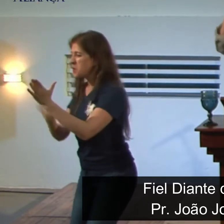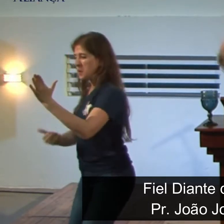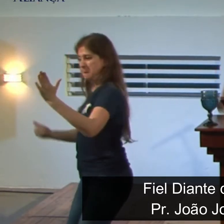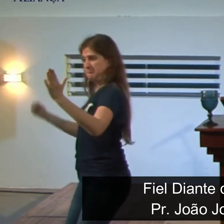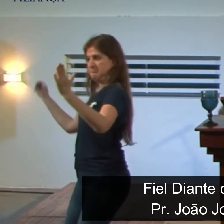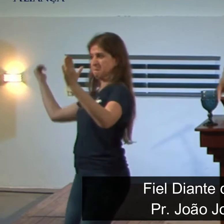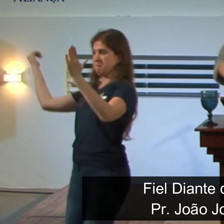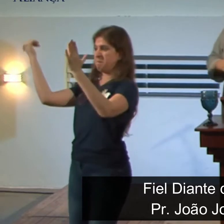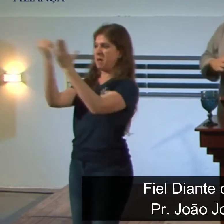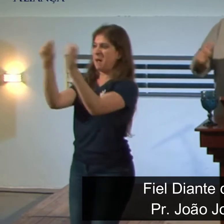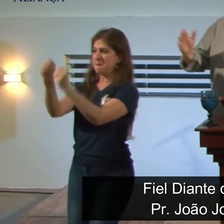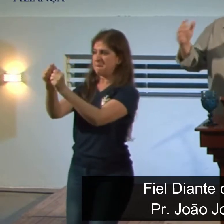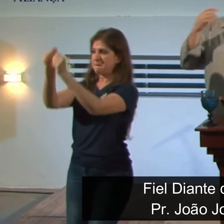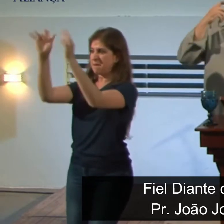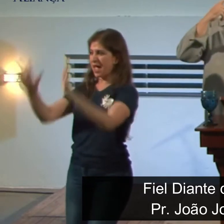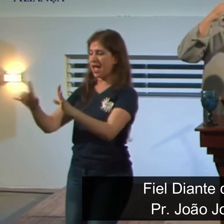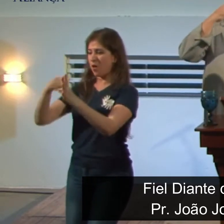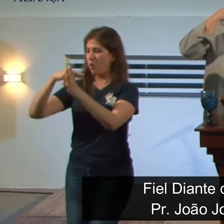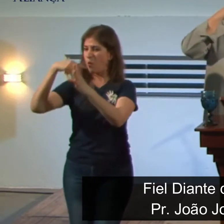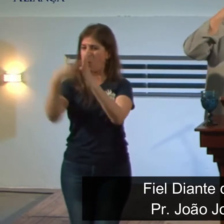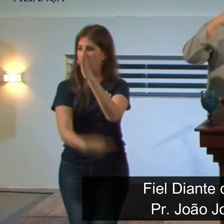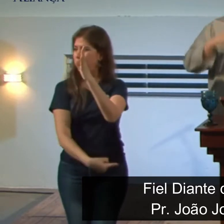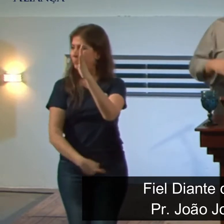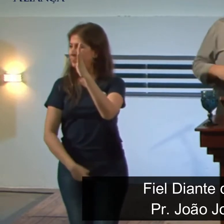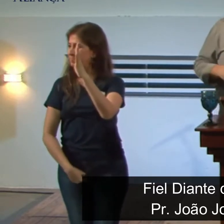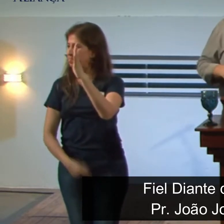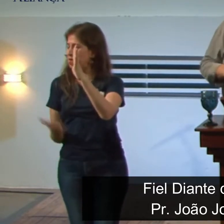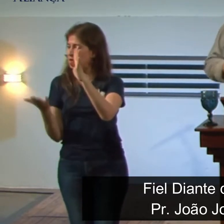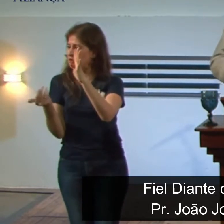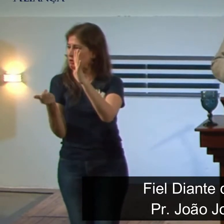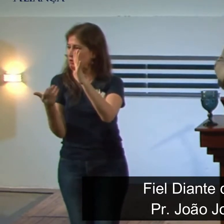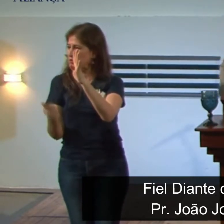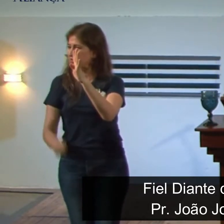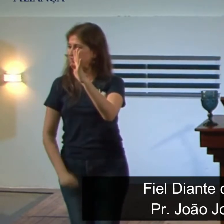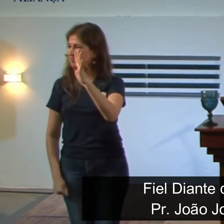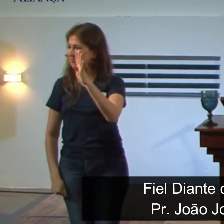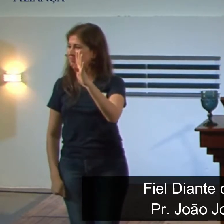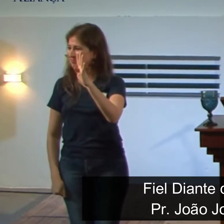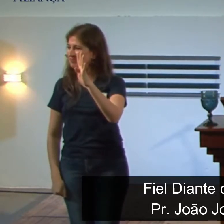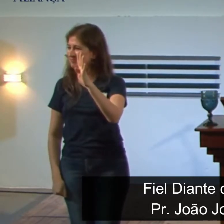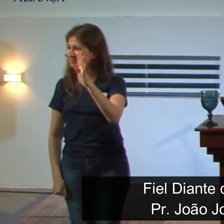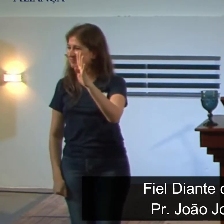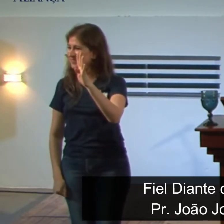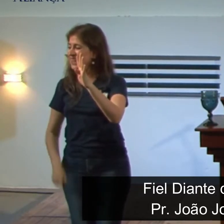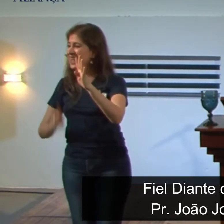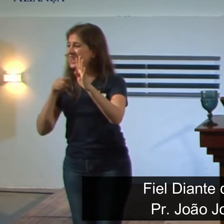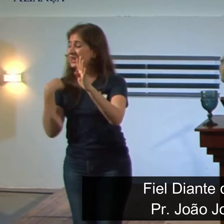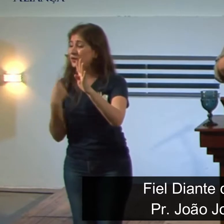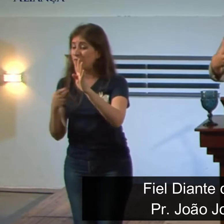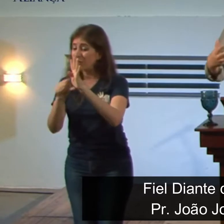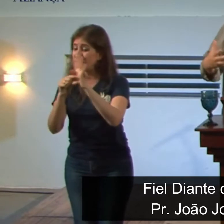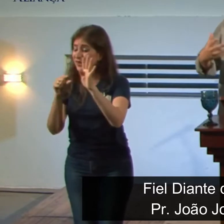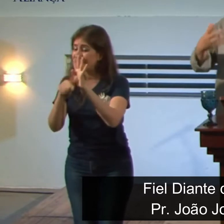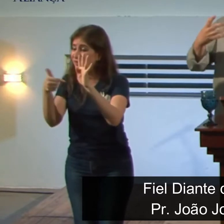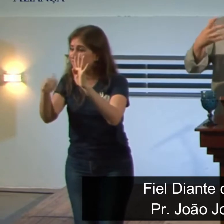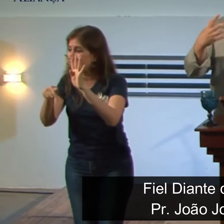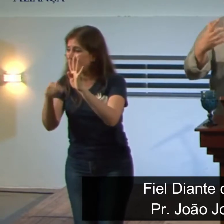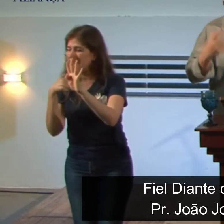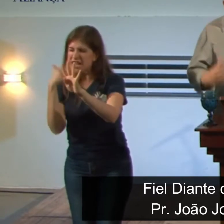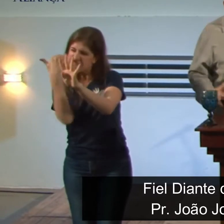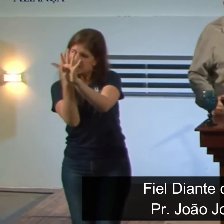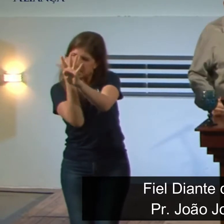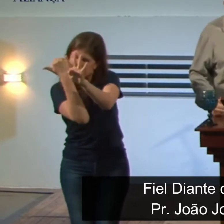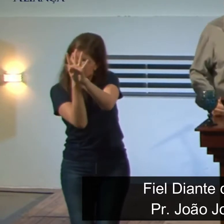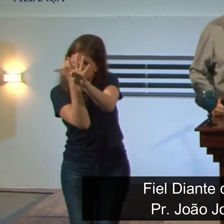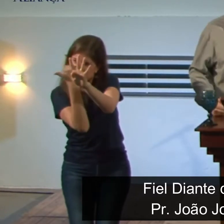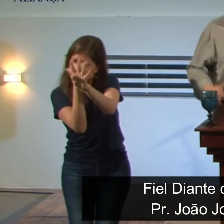sobrenaturalmente aqueles quatro jovens, passou aquele período de três anos, e agora nós estamos no versículo 17, onde diz que Deus capacitou